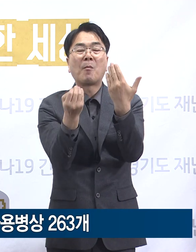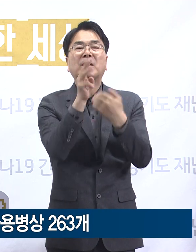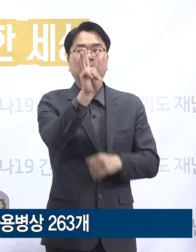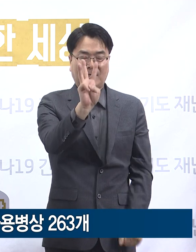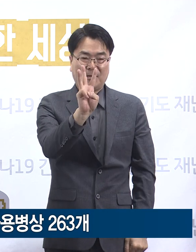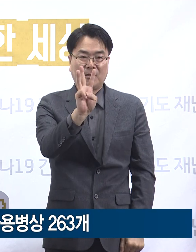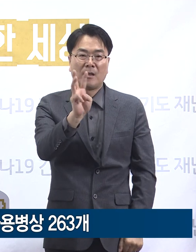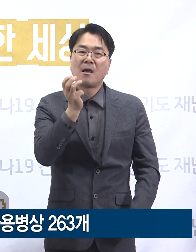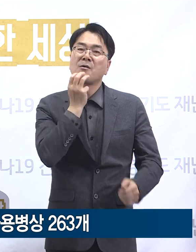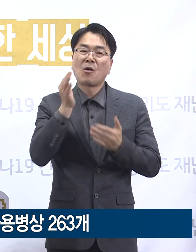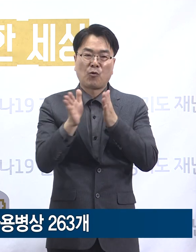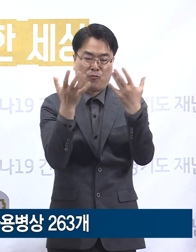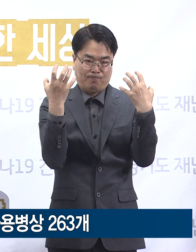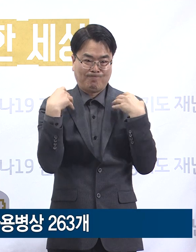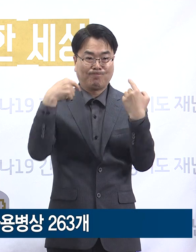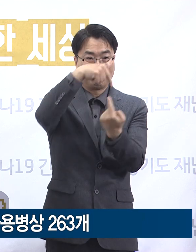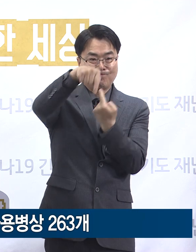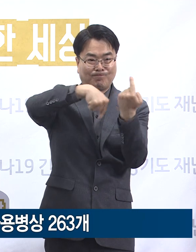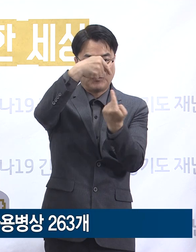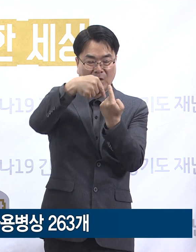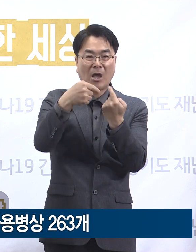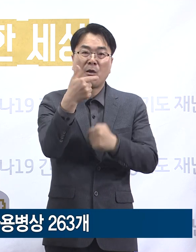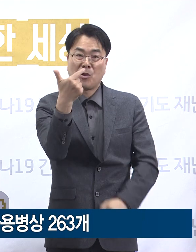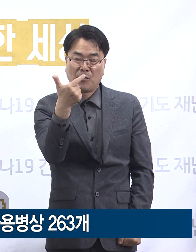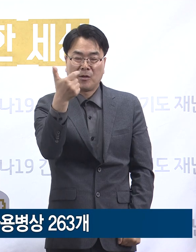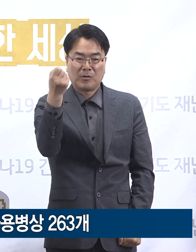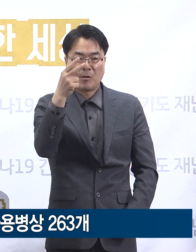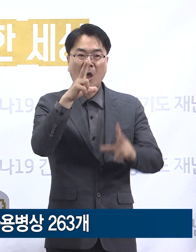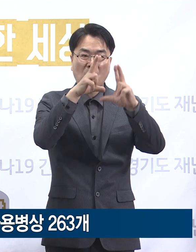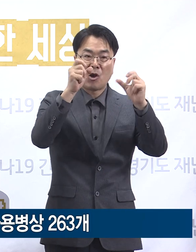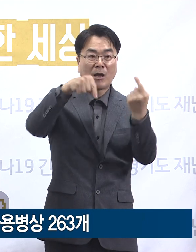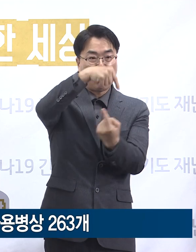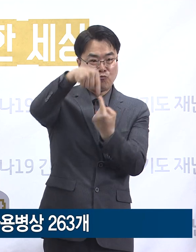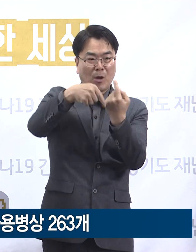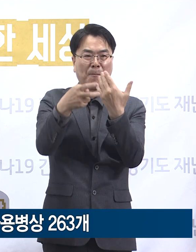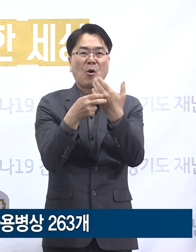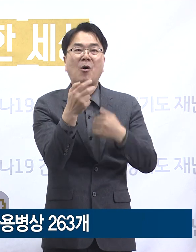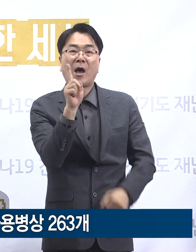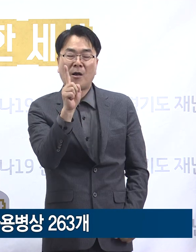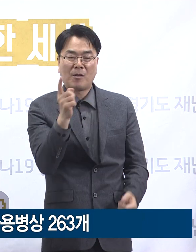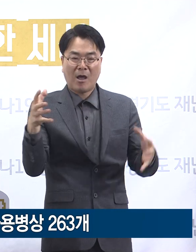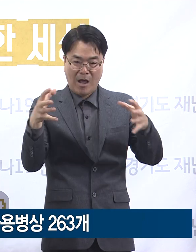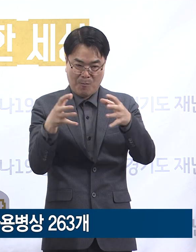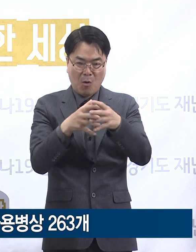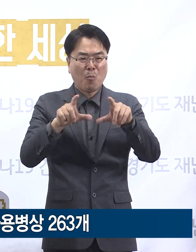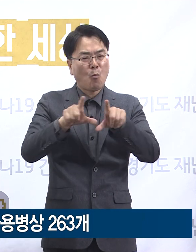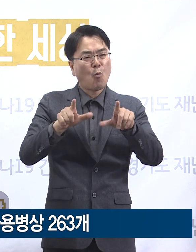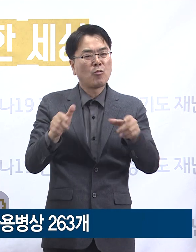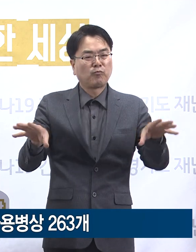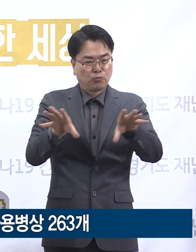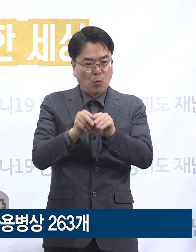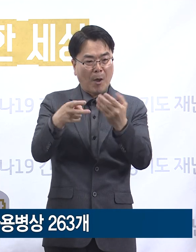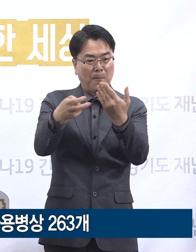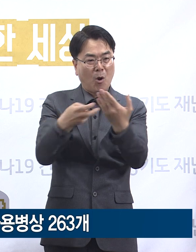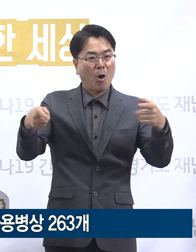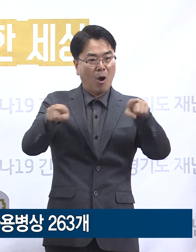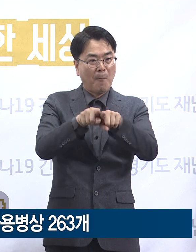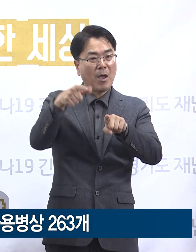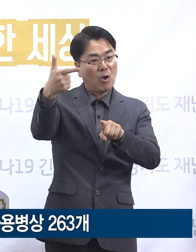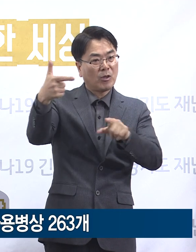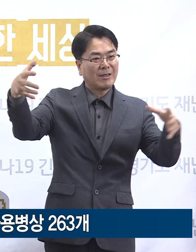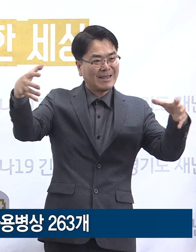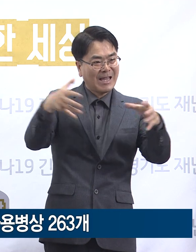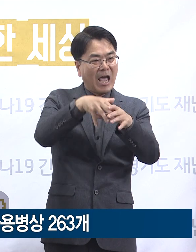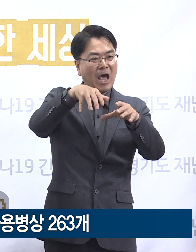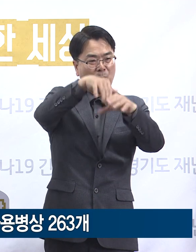3곳, 경기도의료원 6곳, 성남시의료원 1곳 및 도내 민간종합병원 6곳의 협력으로